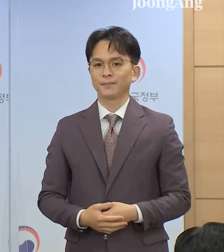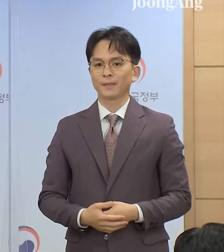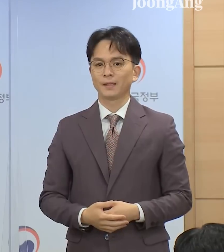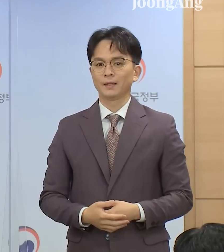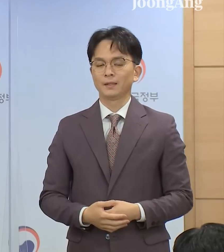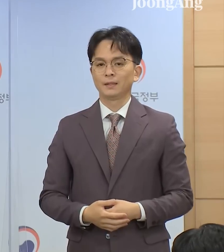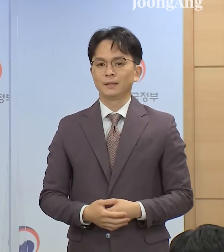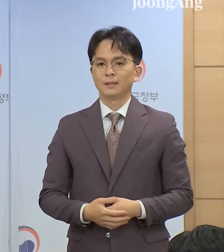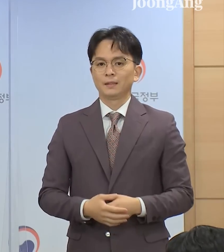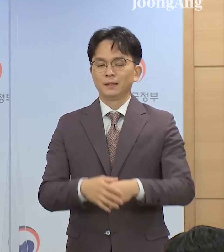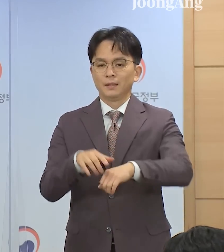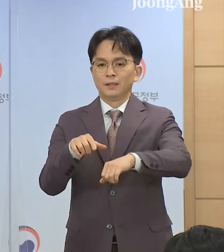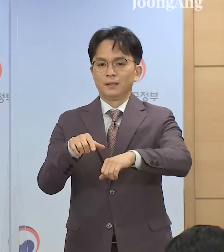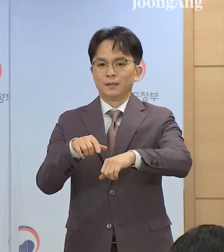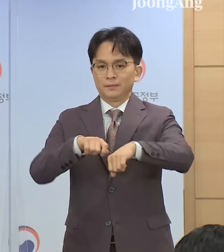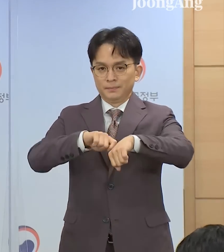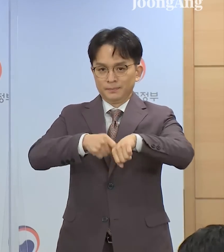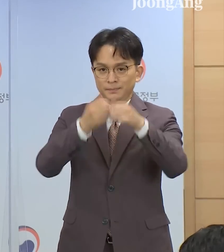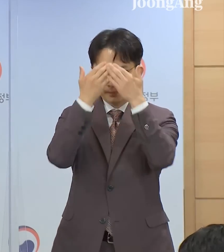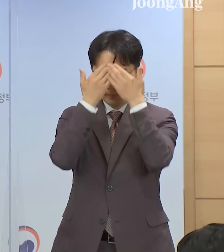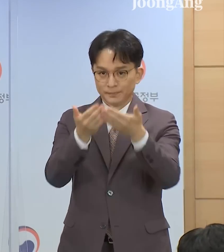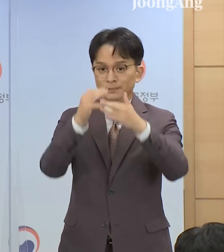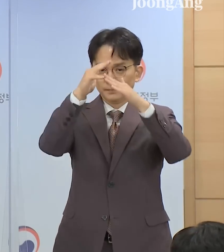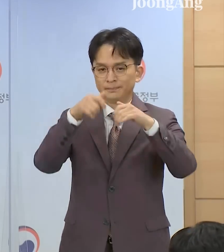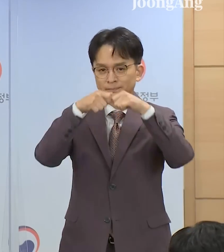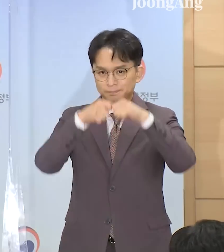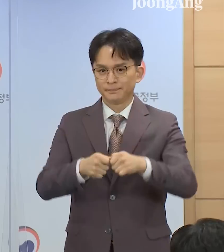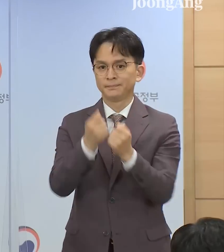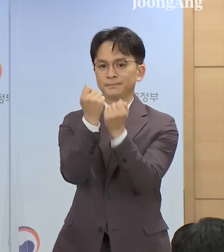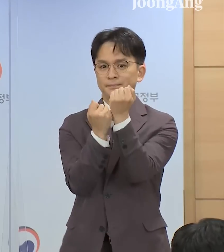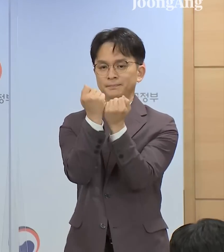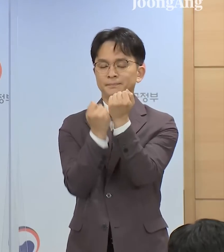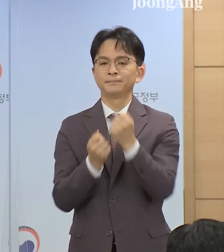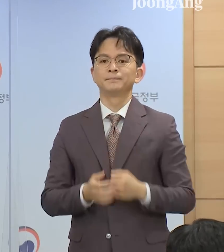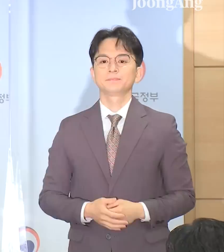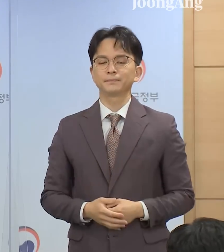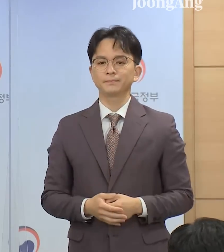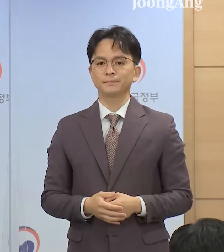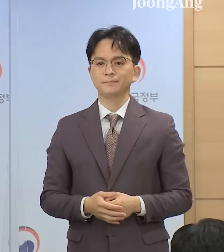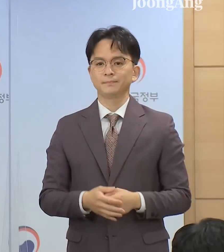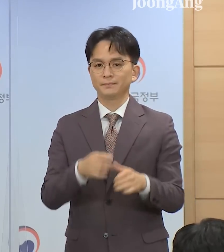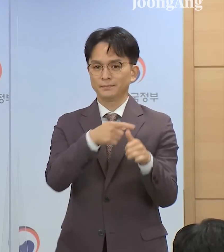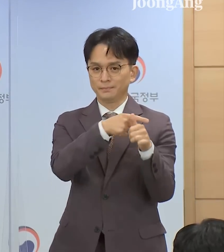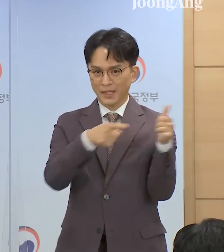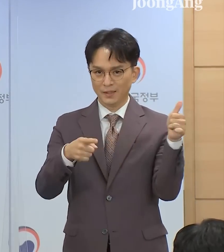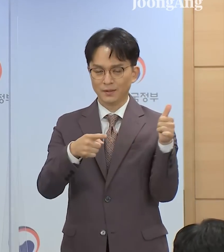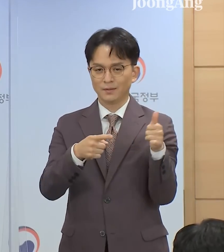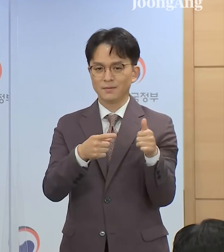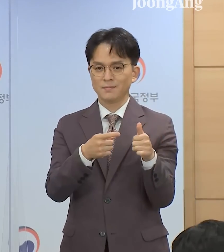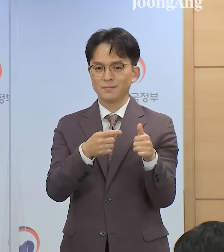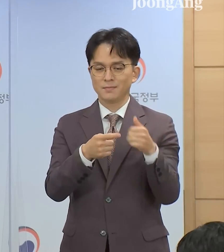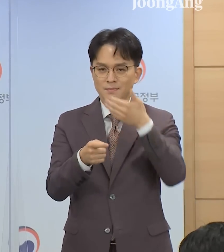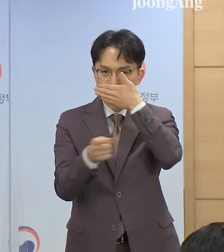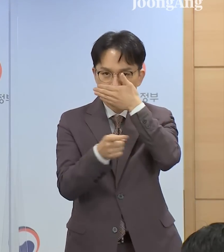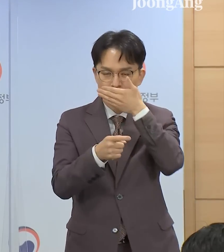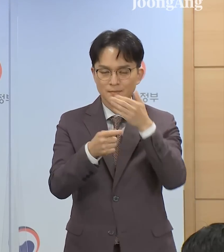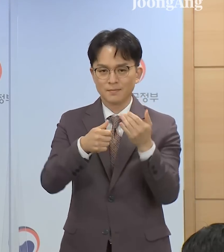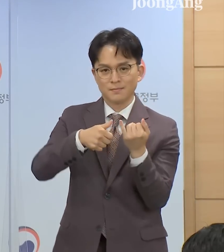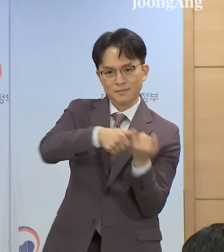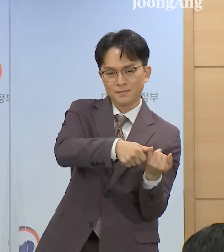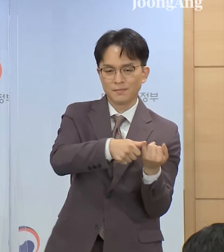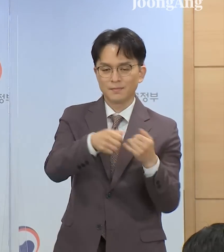이제부터 이번 특별사면의 구체적인 내용에 대해서 말씀드리겠습니다. 살인, 강도, 성폭력범죄와